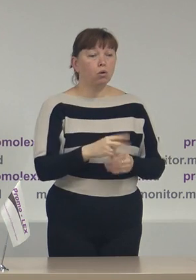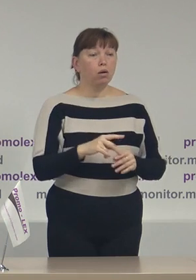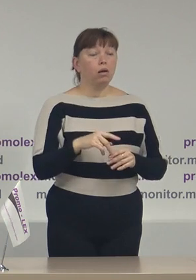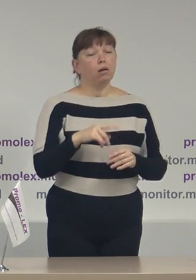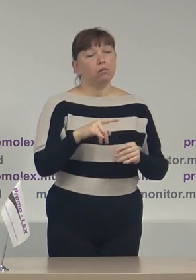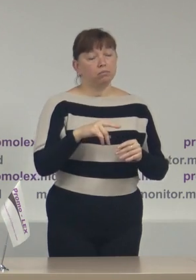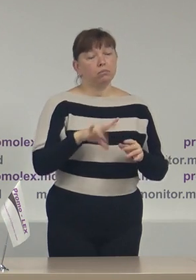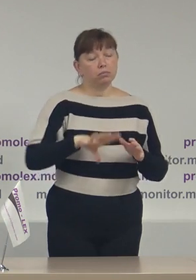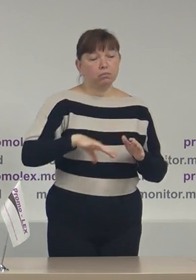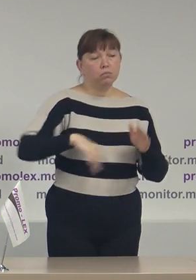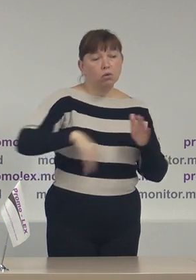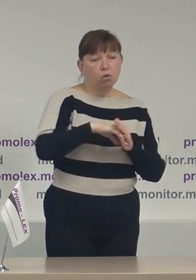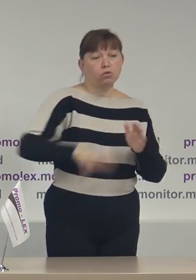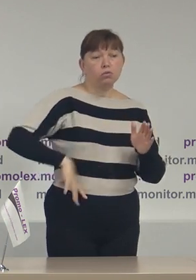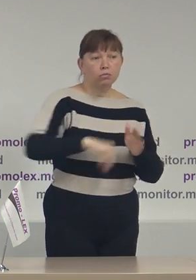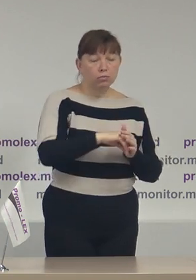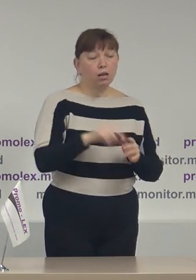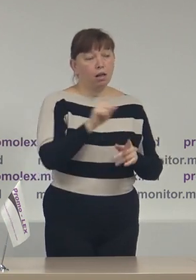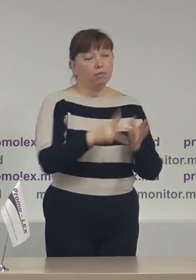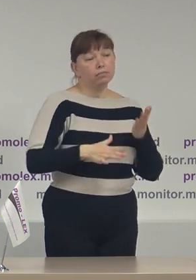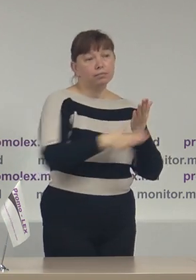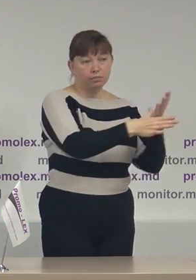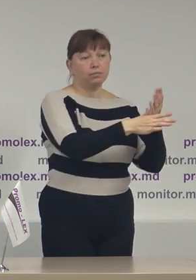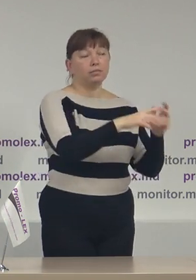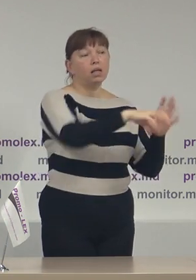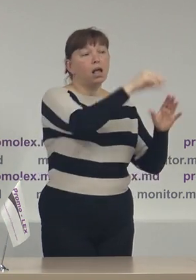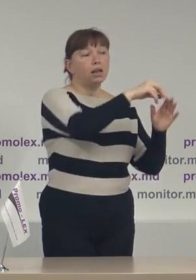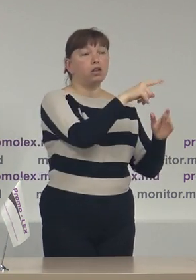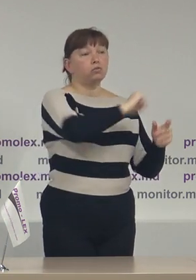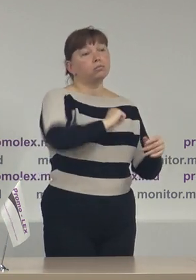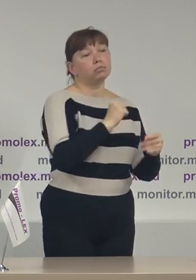plecat în concediu pe cont propriu pentru a face campanie. Dar, cu regret,